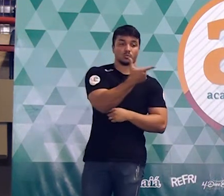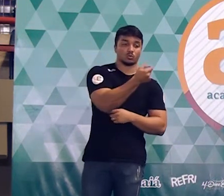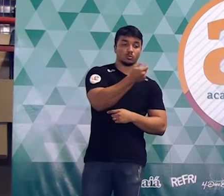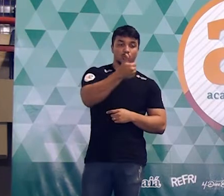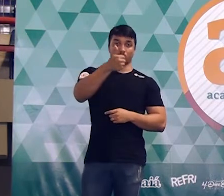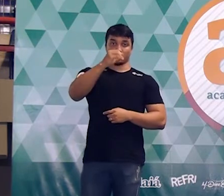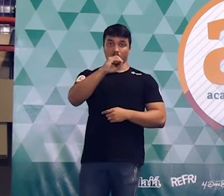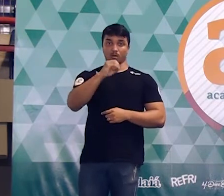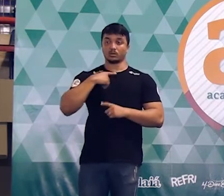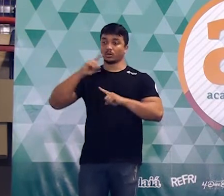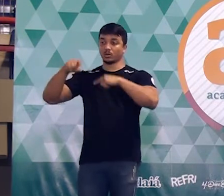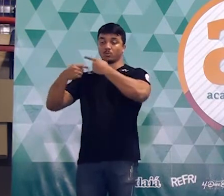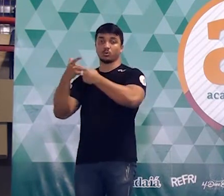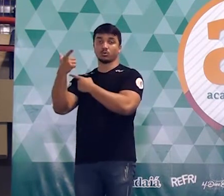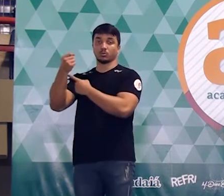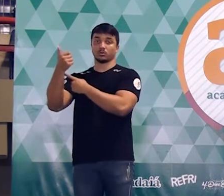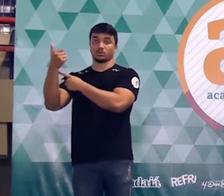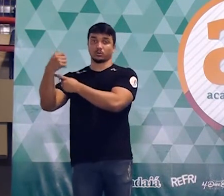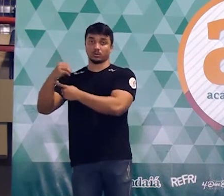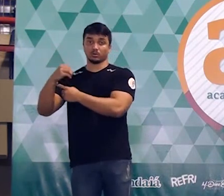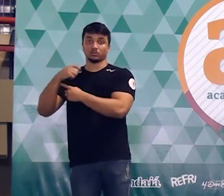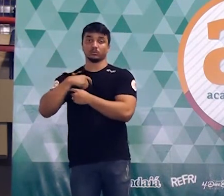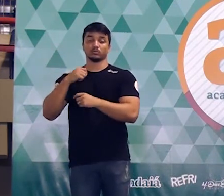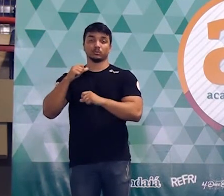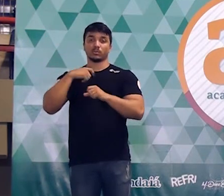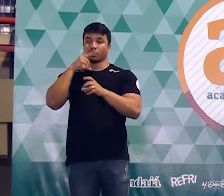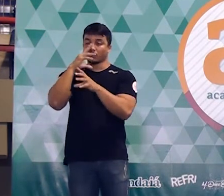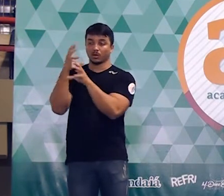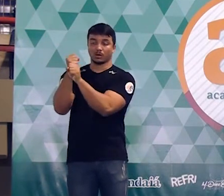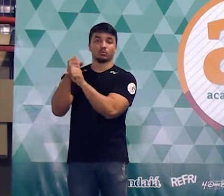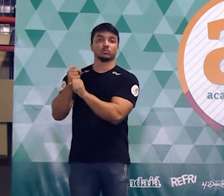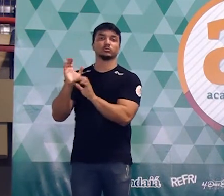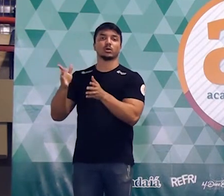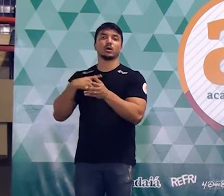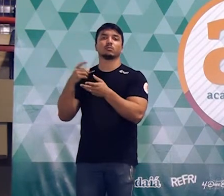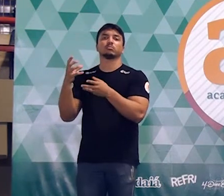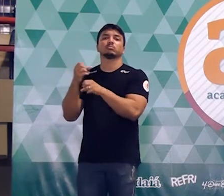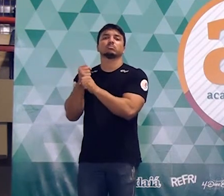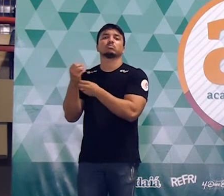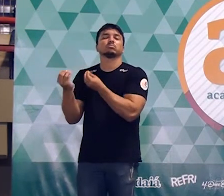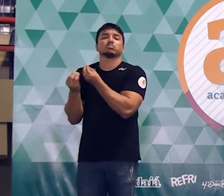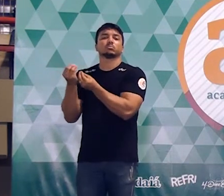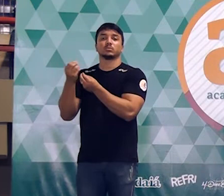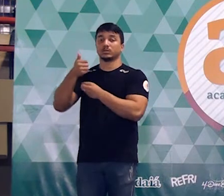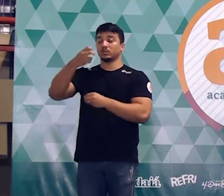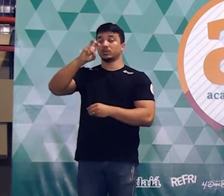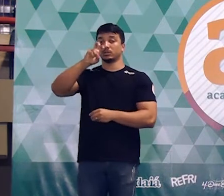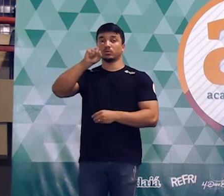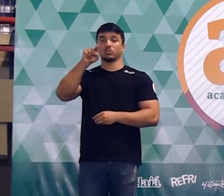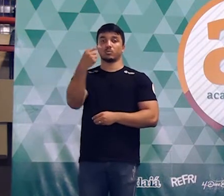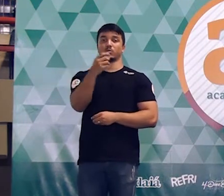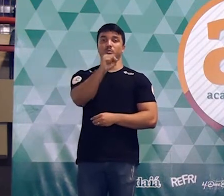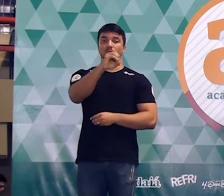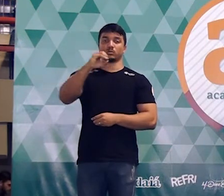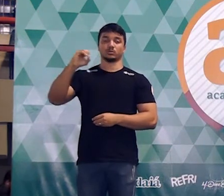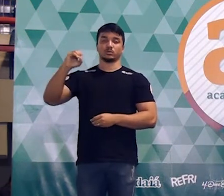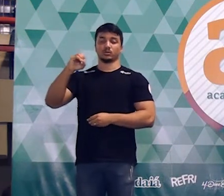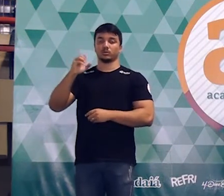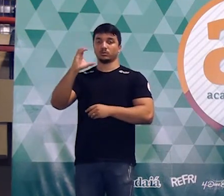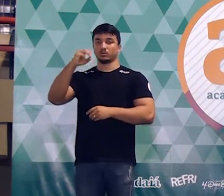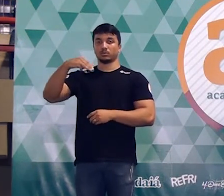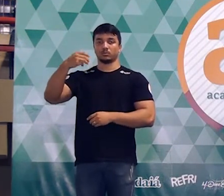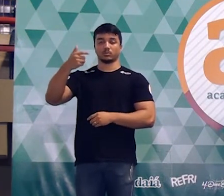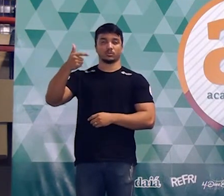que é que é depois de 2010, aconteceu um aumento. E aí, pelo cálculo que nós fizemos, foi um aumento de quanto? De 5.800 centímetros